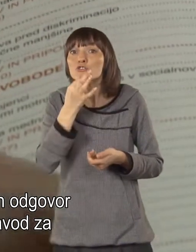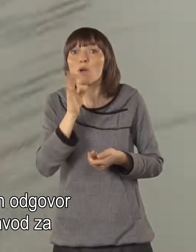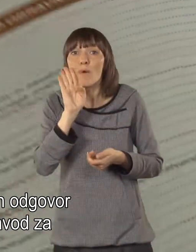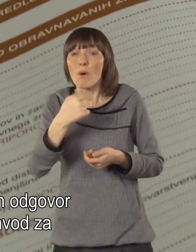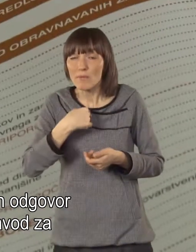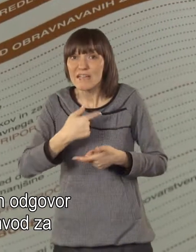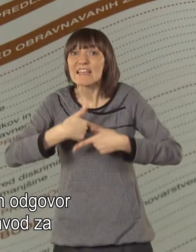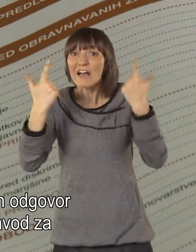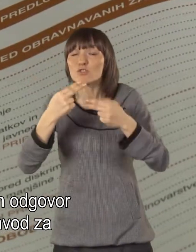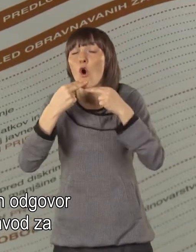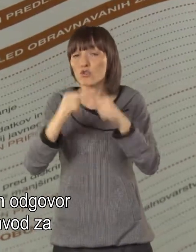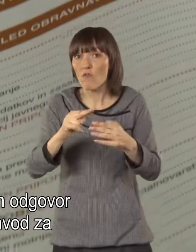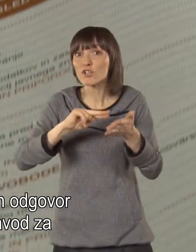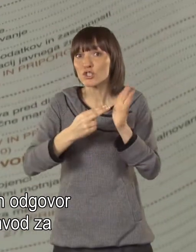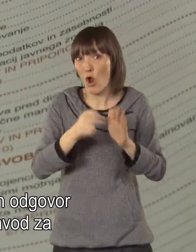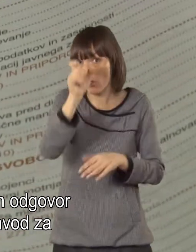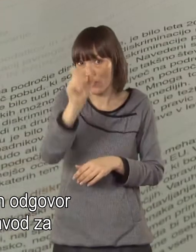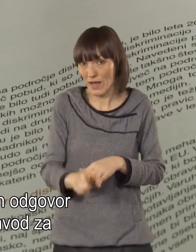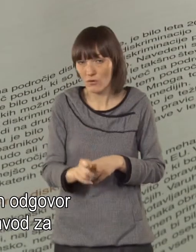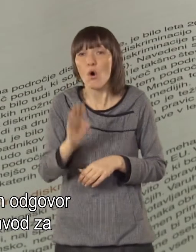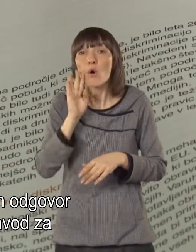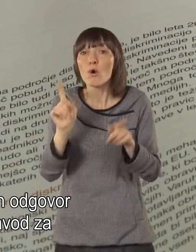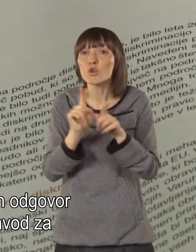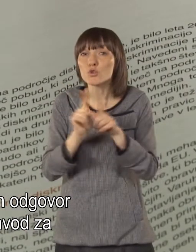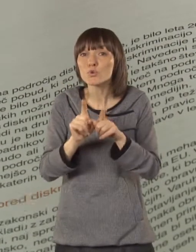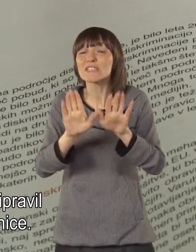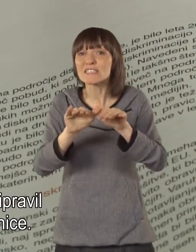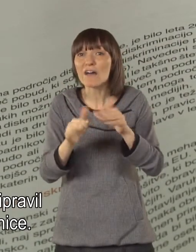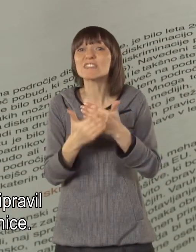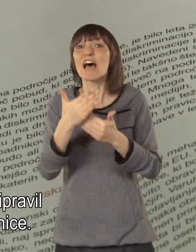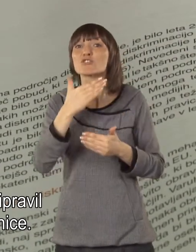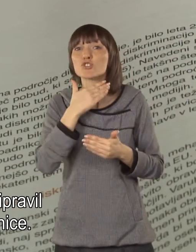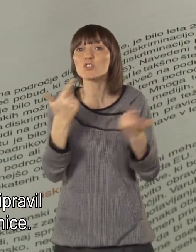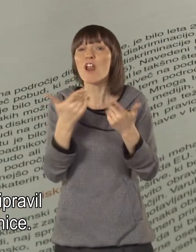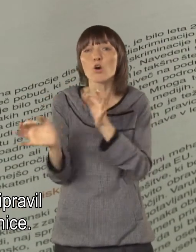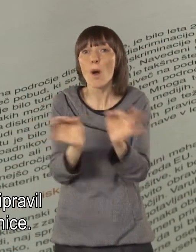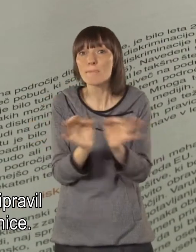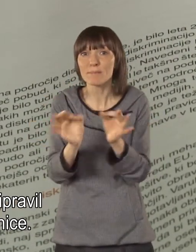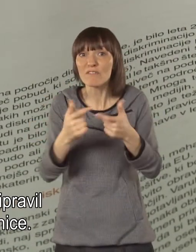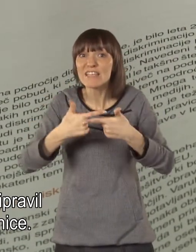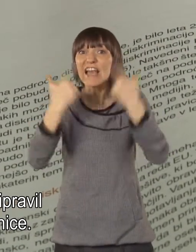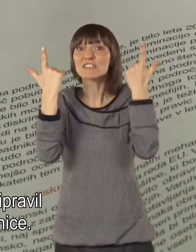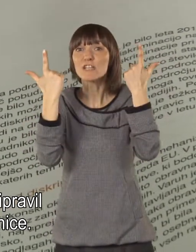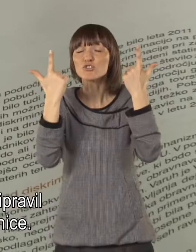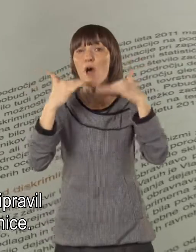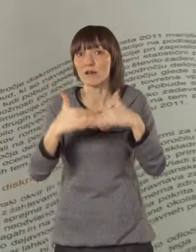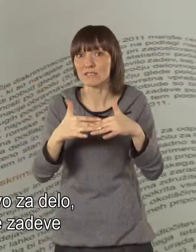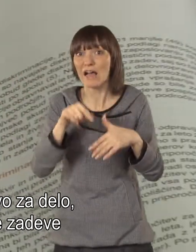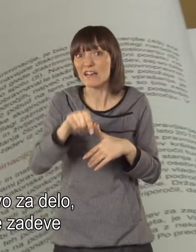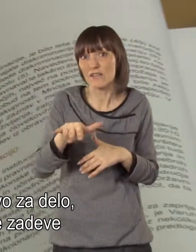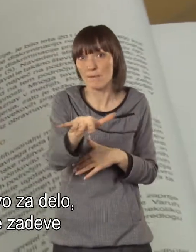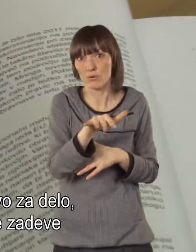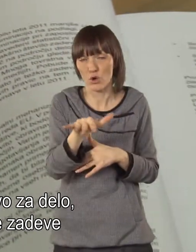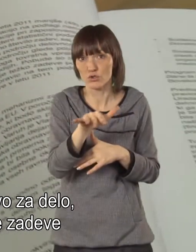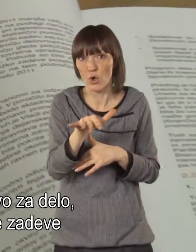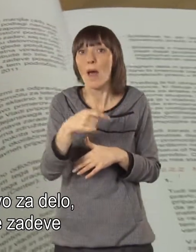jasen odgovor stroke, bo tudi zavod za šolstvo lahko pripravil jasnejše smernice na tem področju.